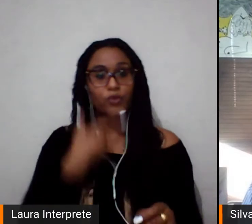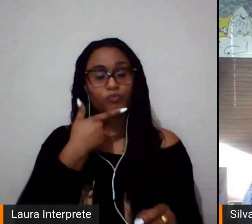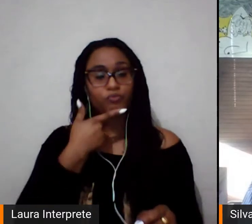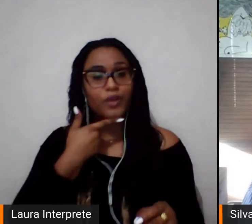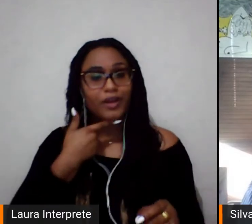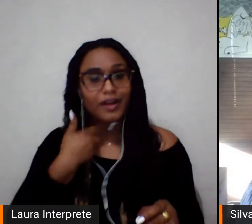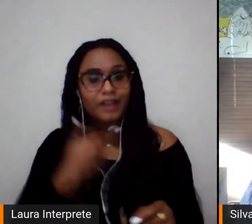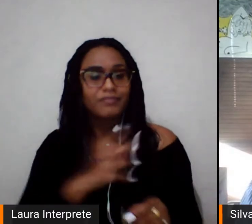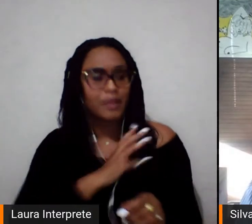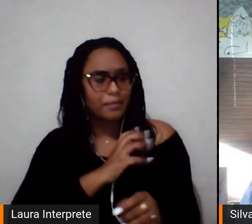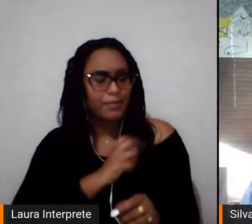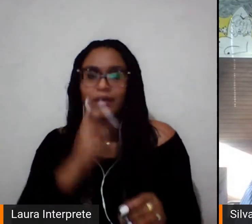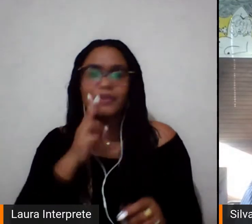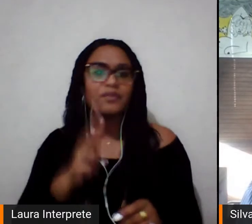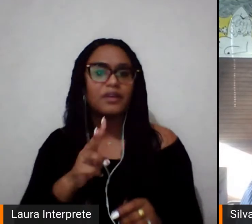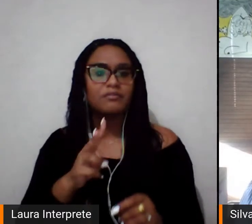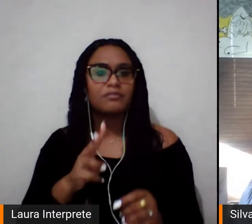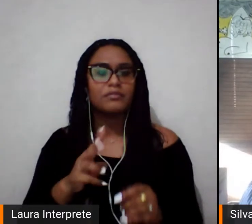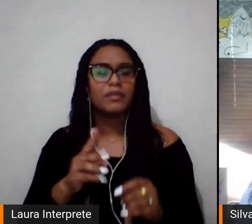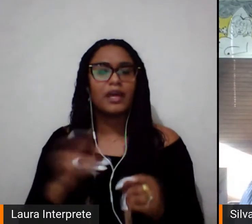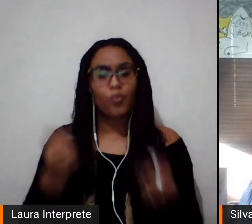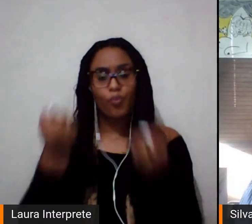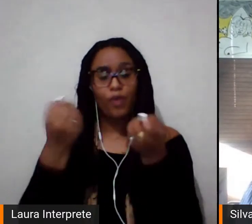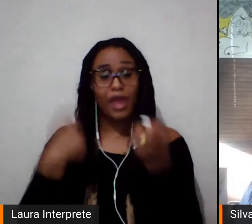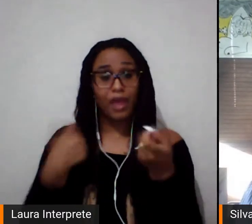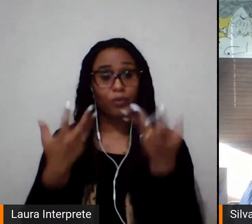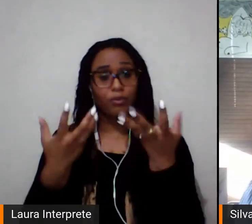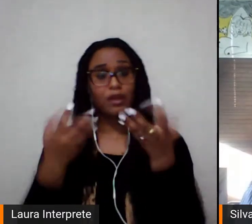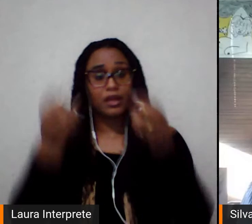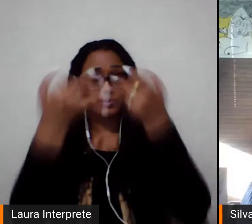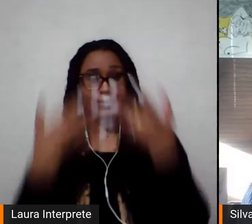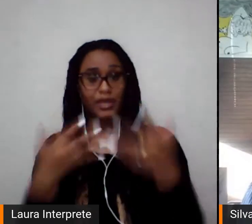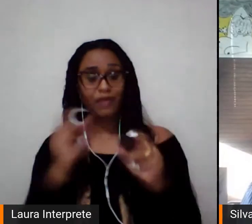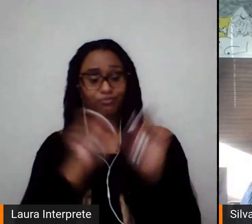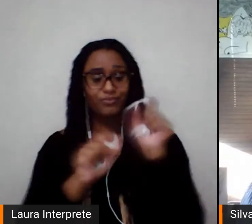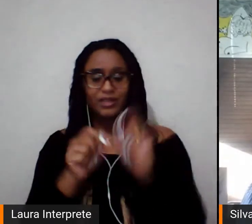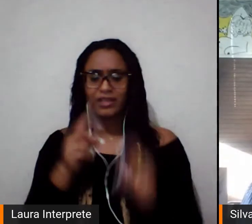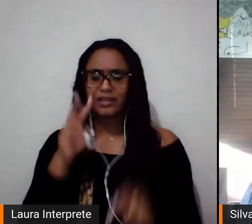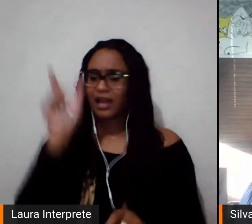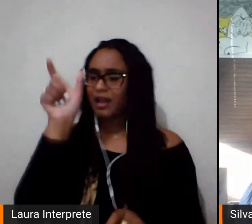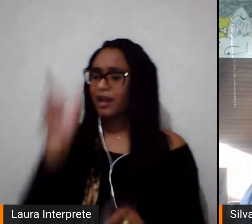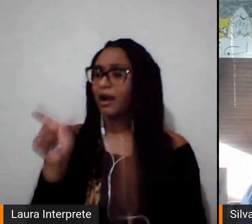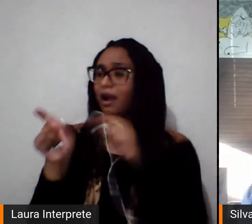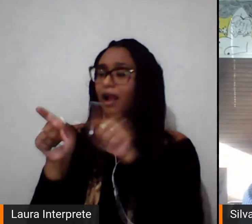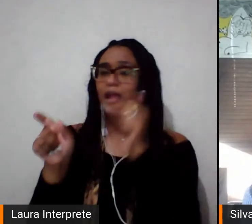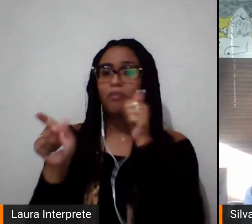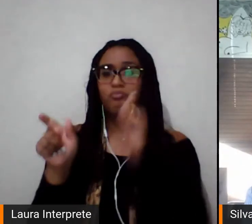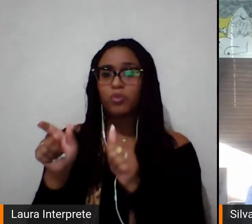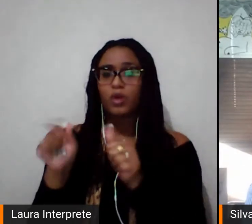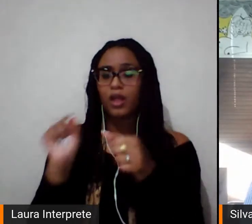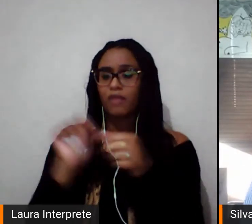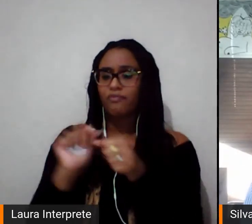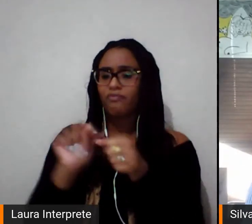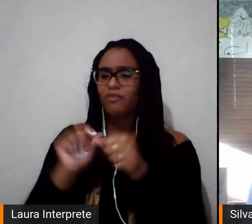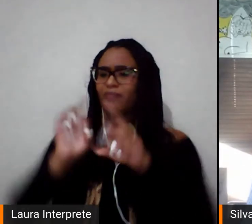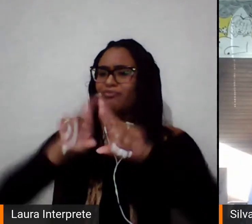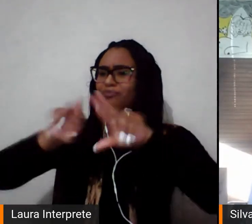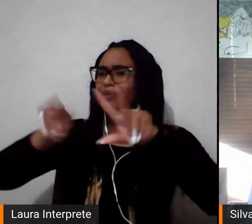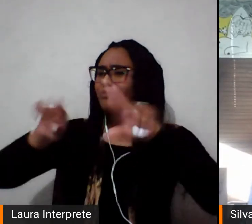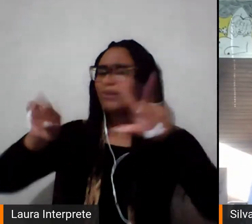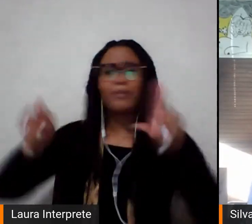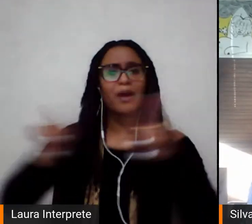do apagamento que as mulheres têm nas instituições que regem o esporte, nas instituições que